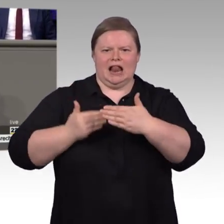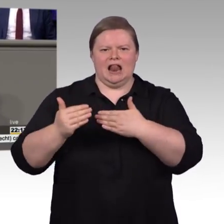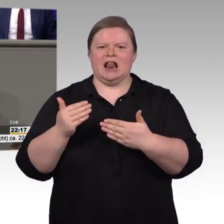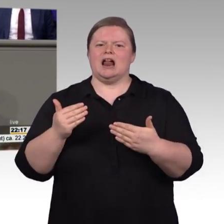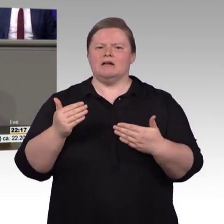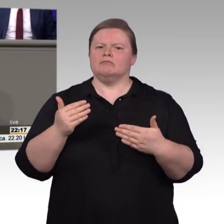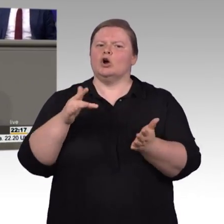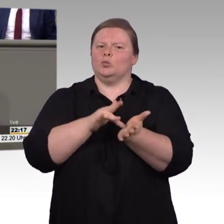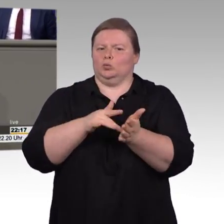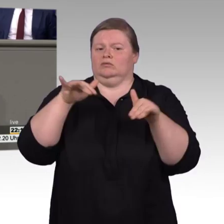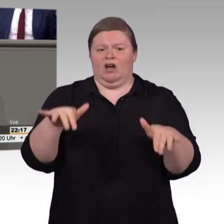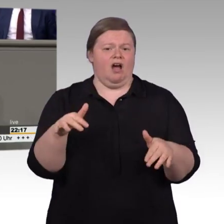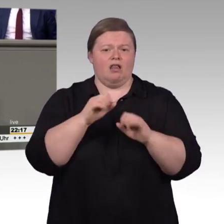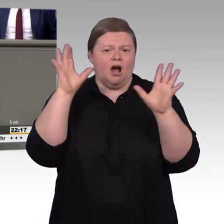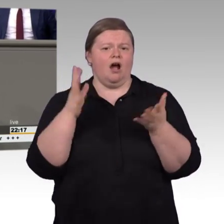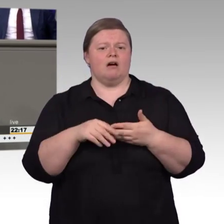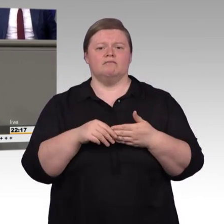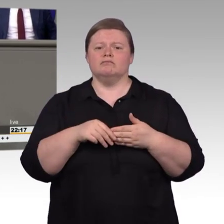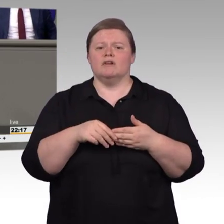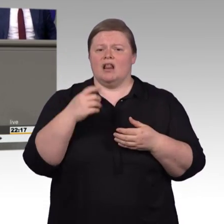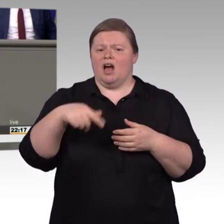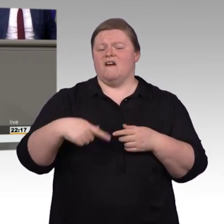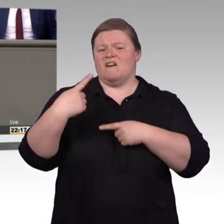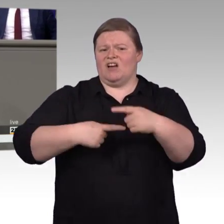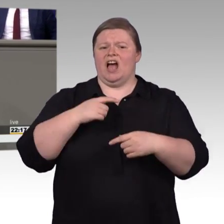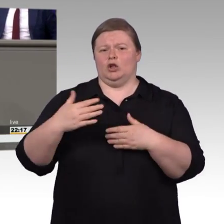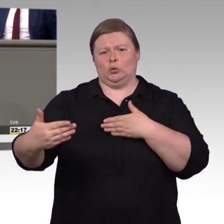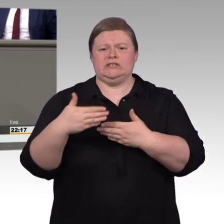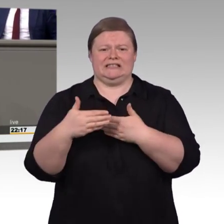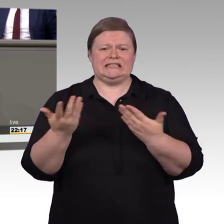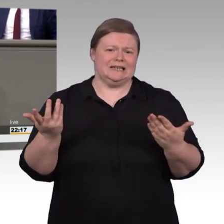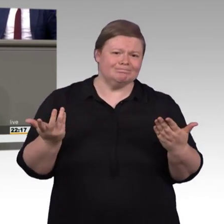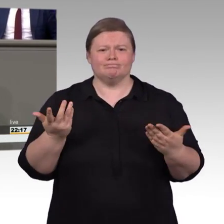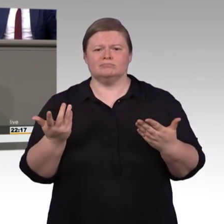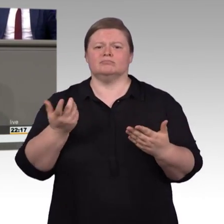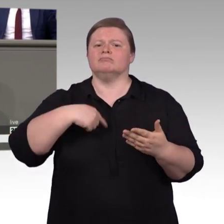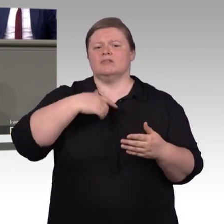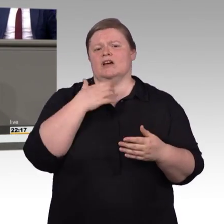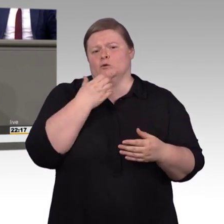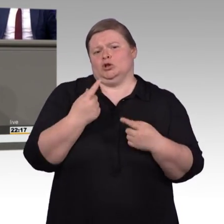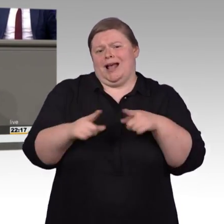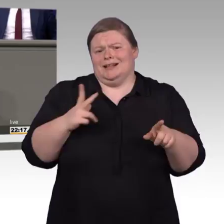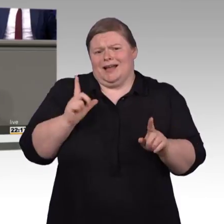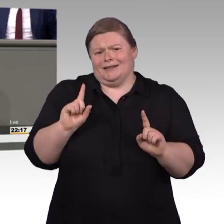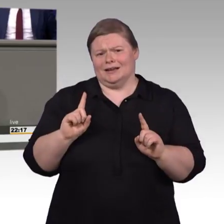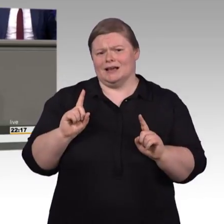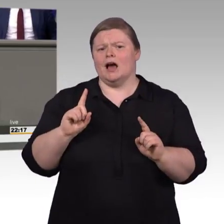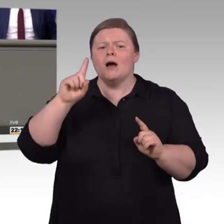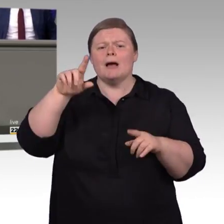erwähnt worden. Und sicherlich ist das natürlich alles ein sehr kurzfristiges Verfahren. Hätten uns sicherlich natürlich alle anders gewünscht. Aber es gibt